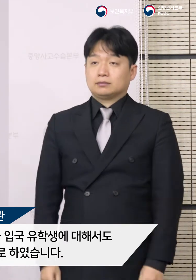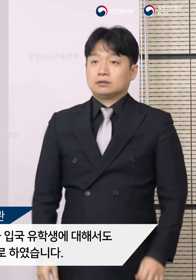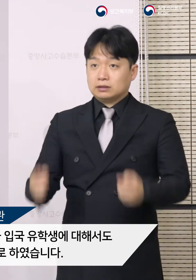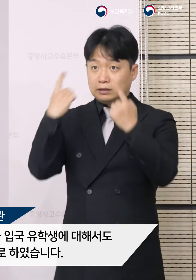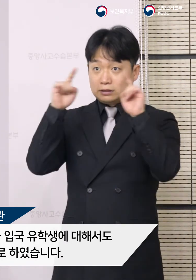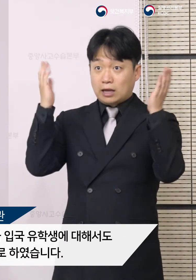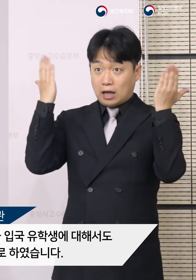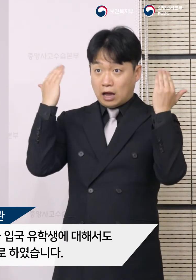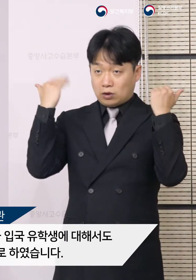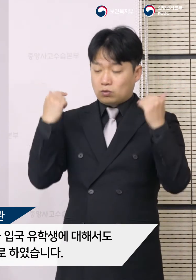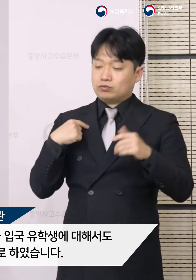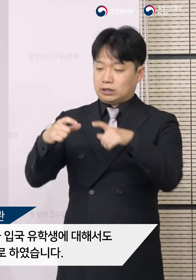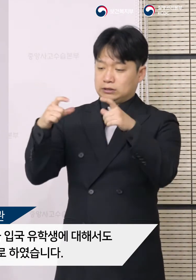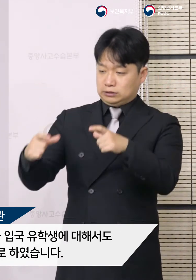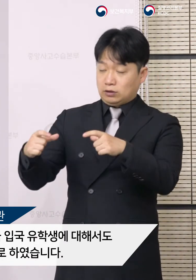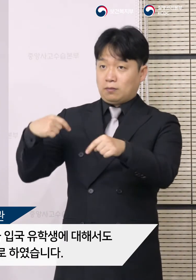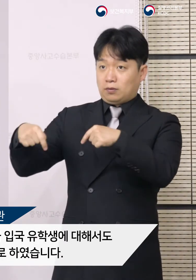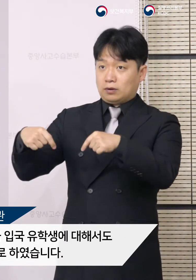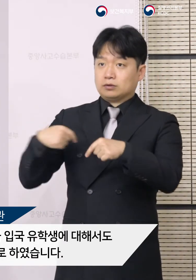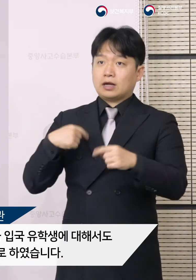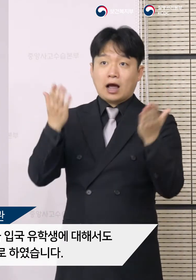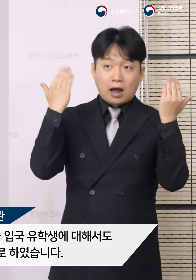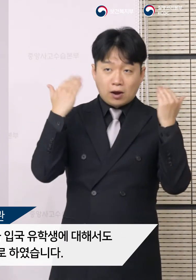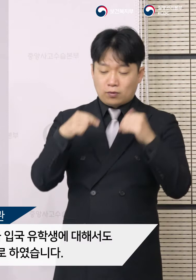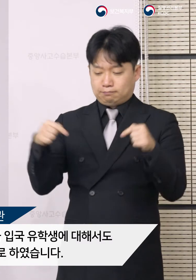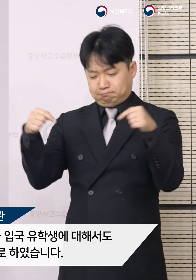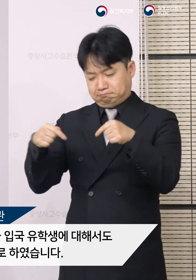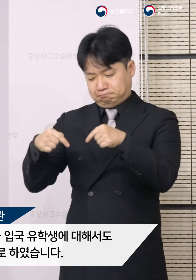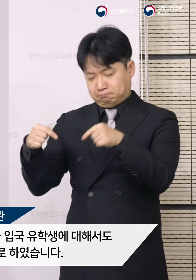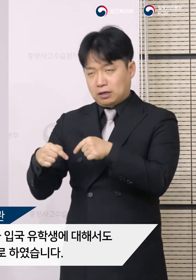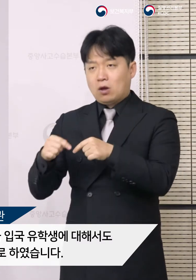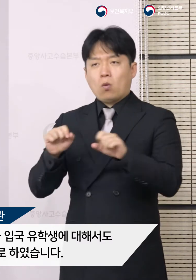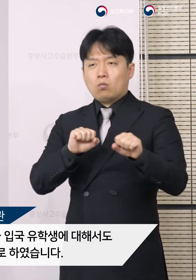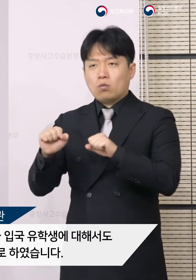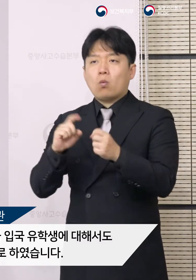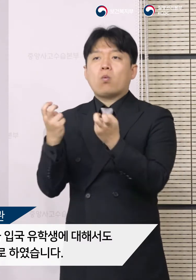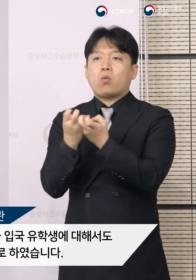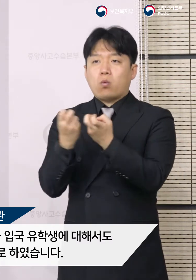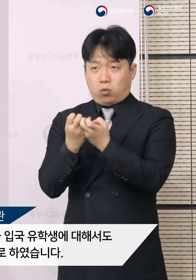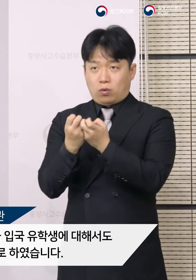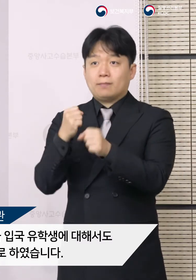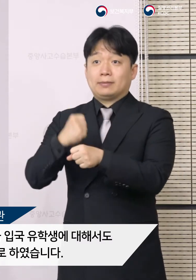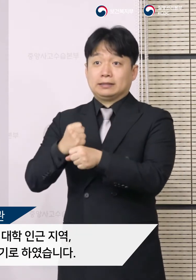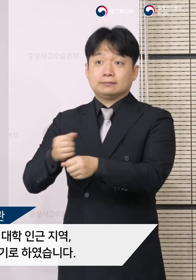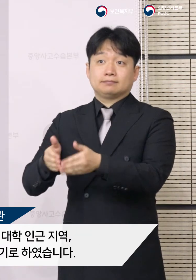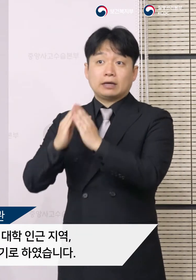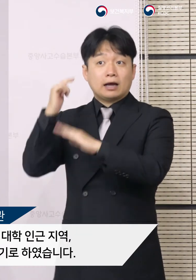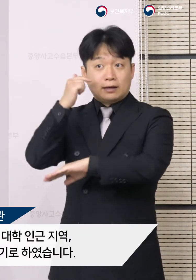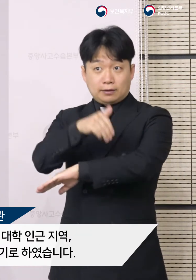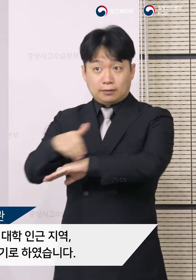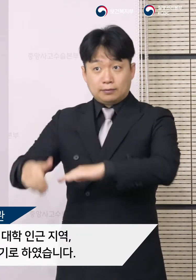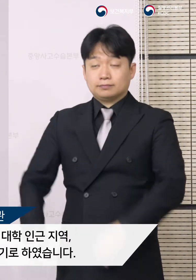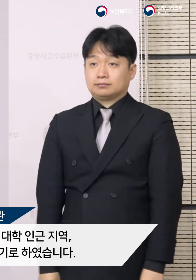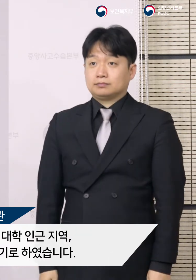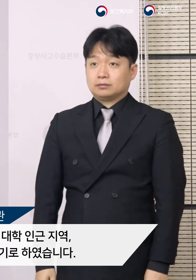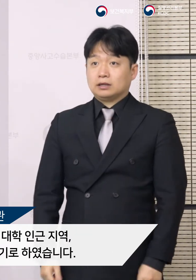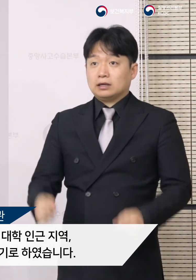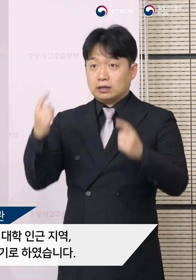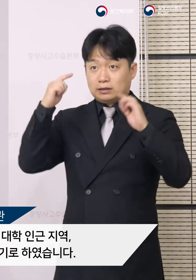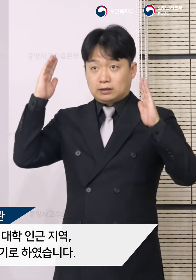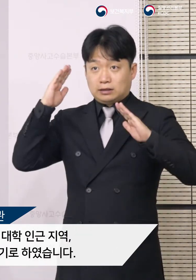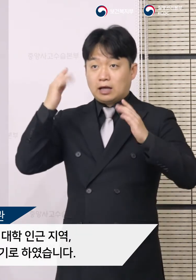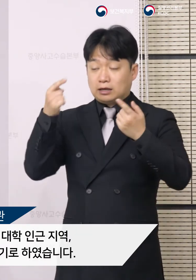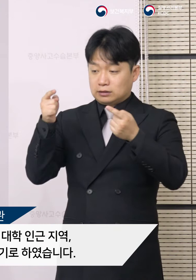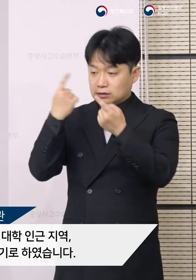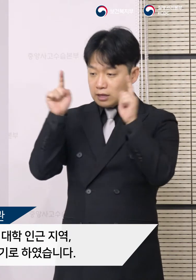대학, 지자체와 협력하여 신속한 대응 체계를 마련하기로 하였습니다. 지자체가 대학 내의